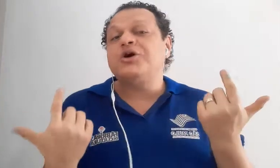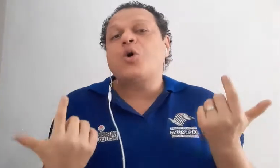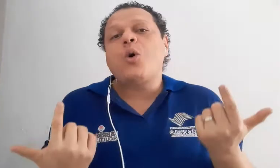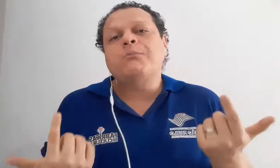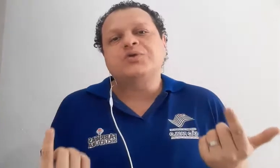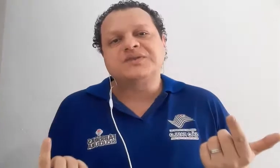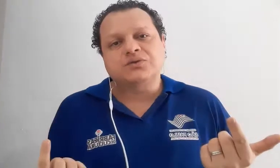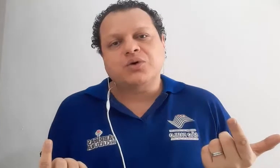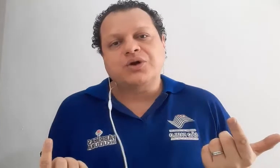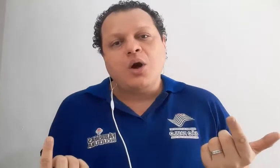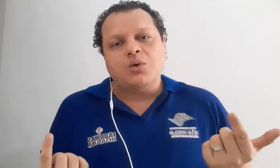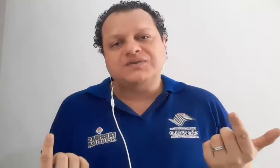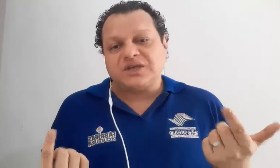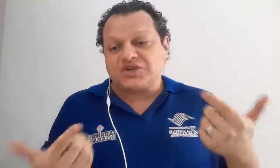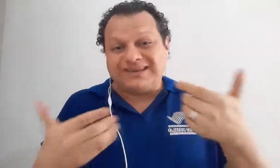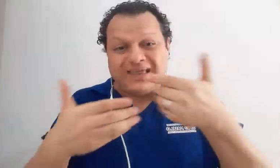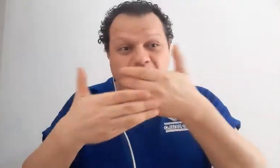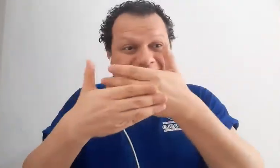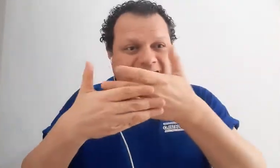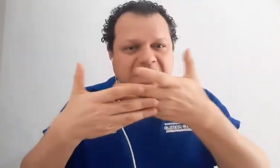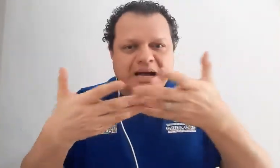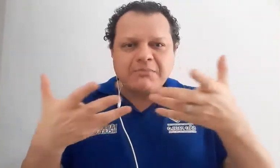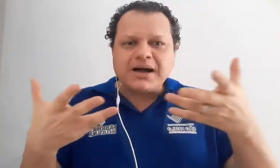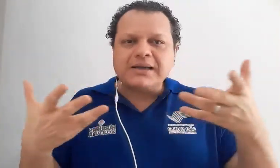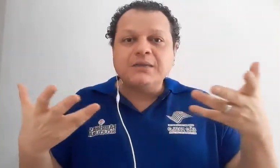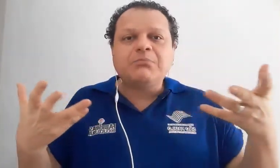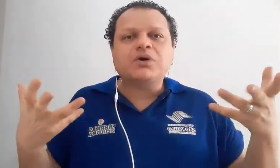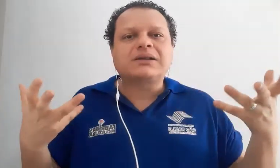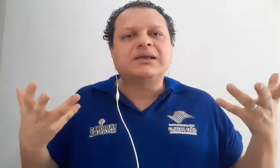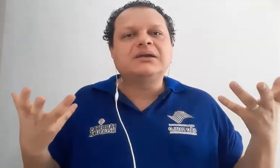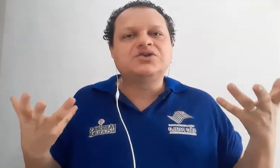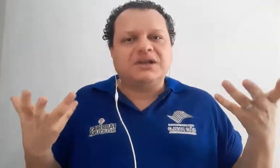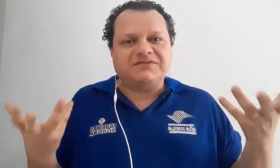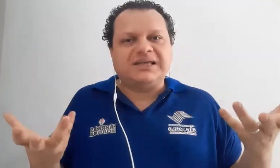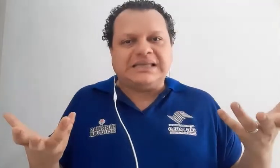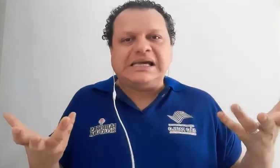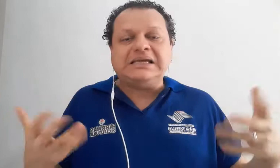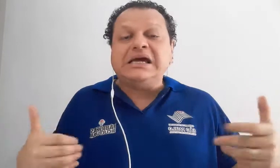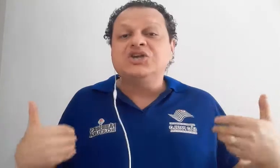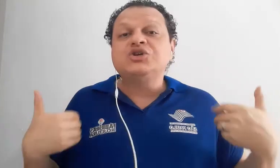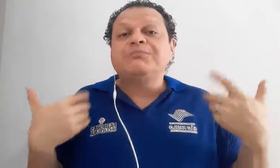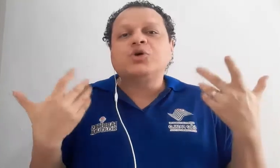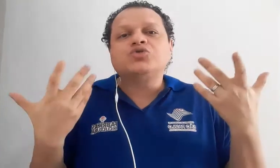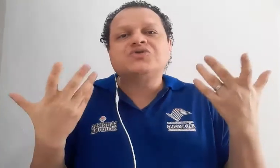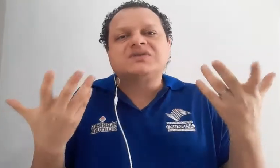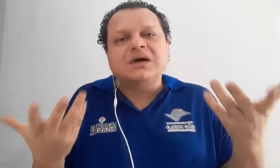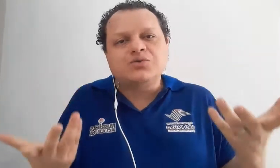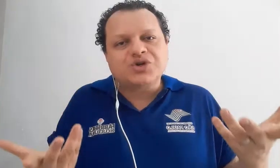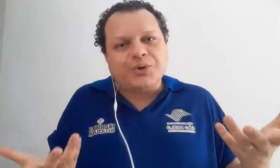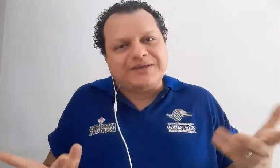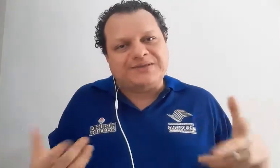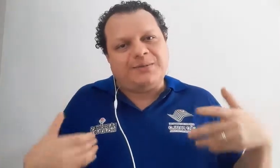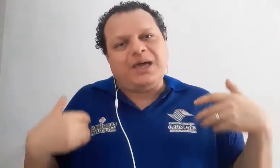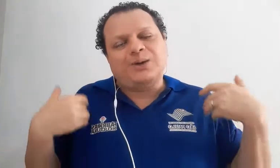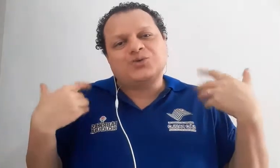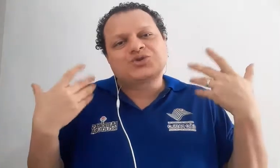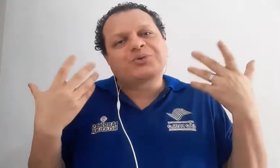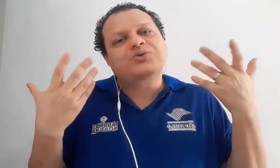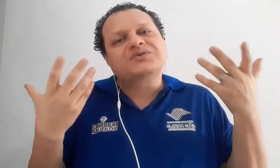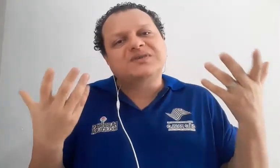compositor, ou seja, ele tem uma gama importante na vida dele de produção de conhecimento, de produção